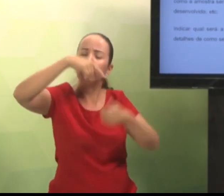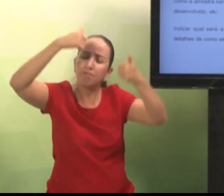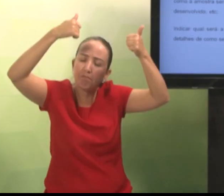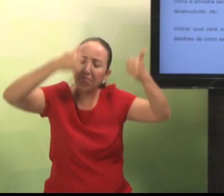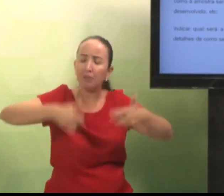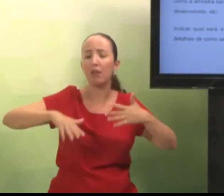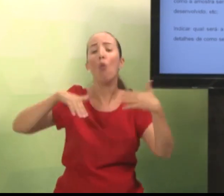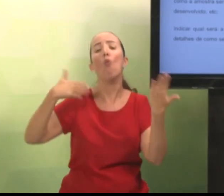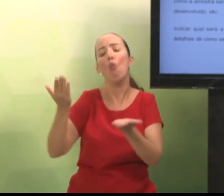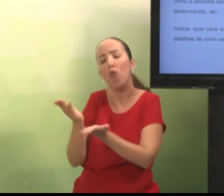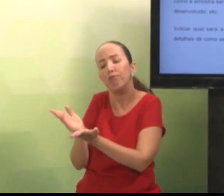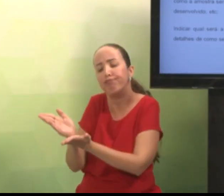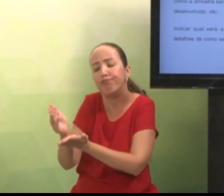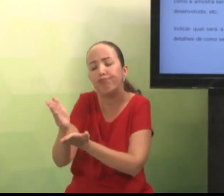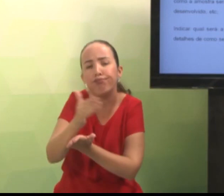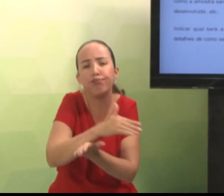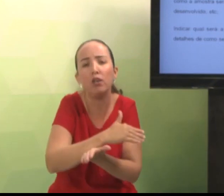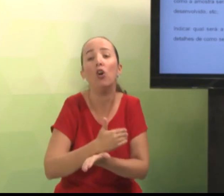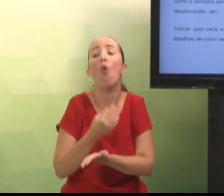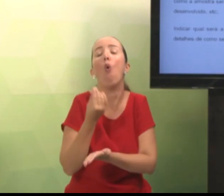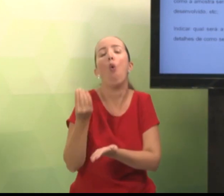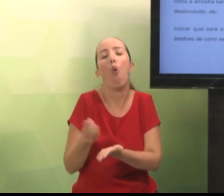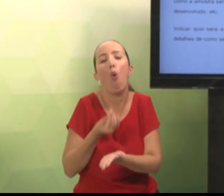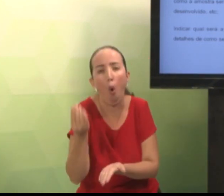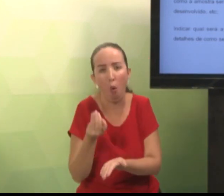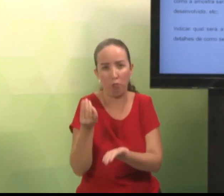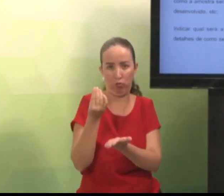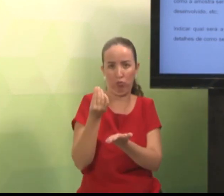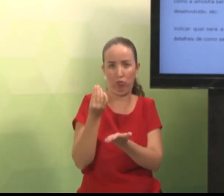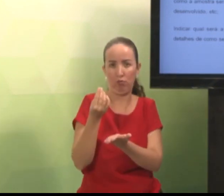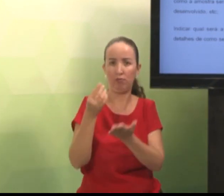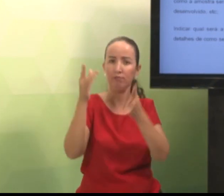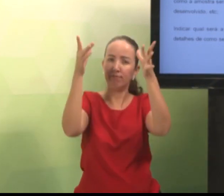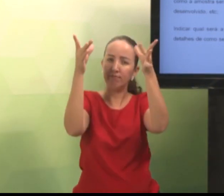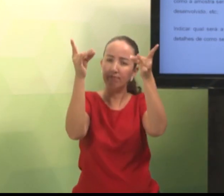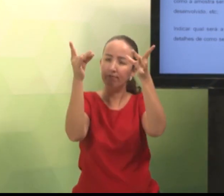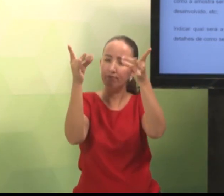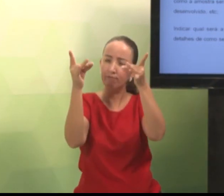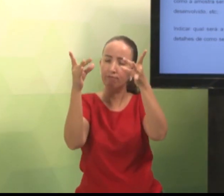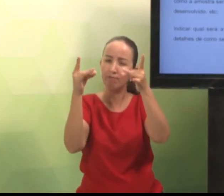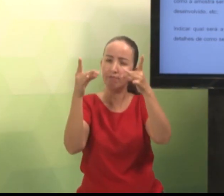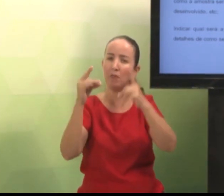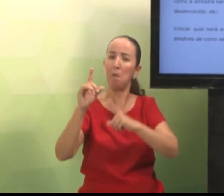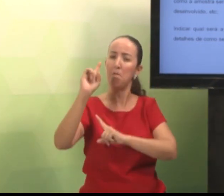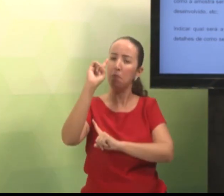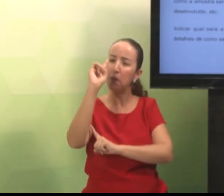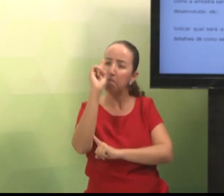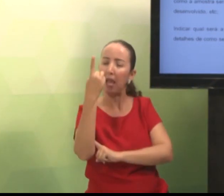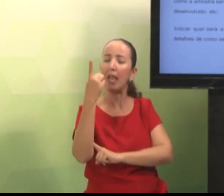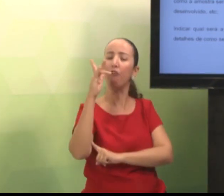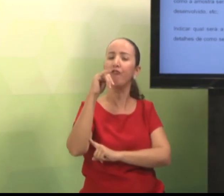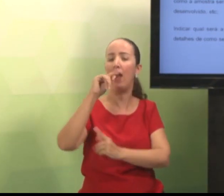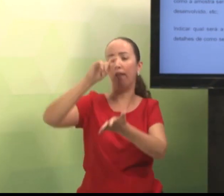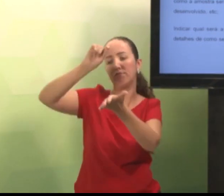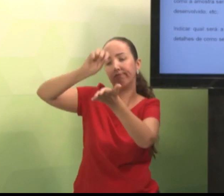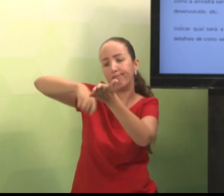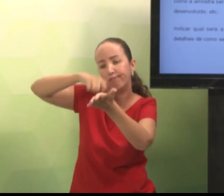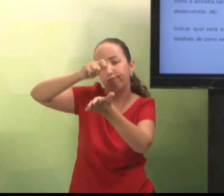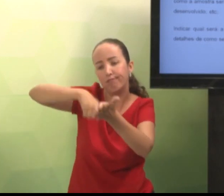desenvolvimento desse trabalho. Então, você vai explicar, por exemplo, como será essa coleta de dados. Então, você vai descrever esse processo.